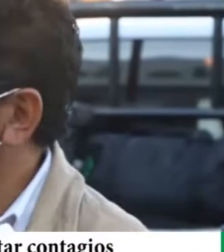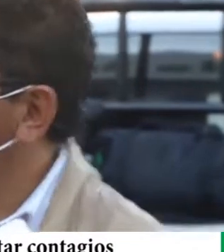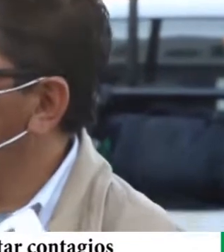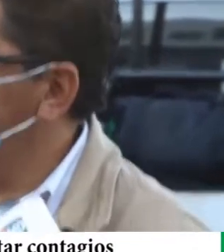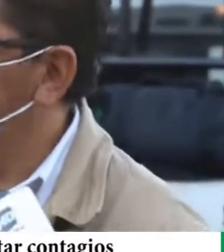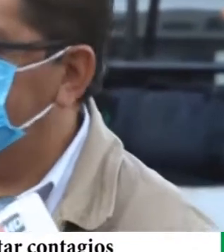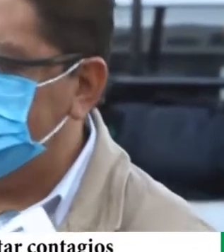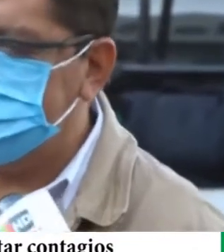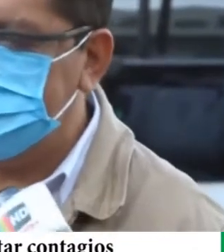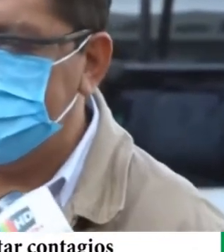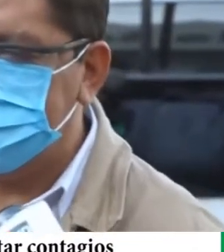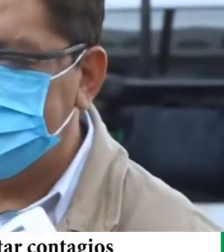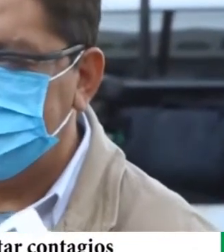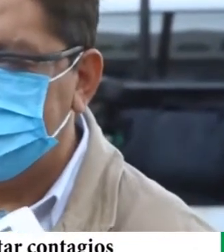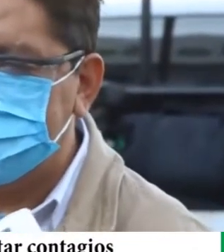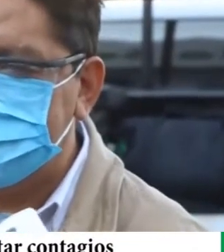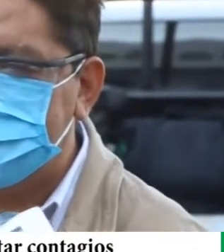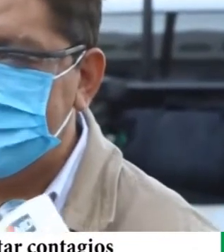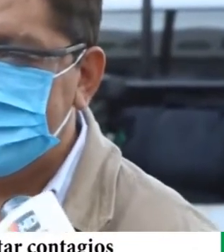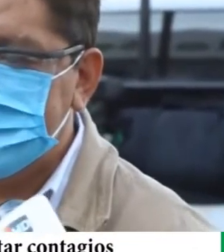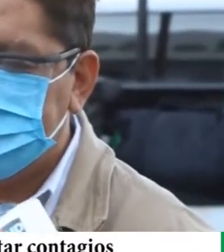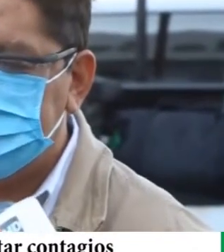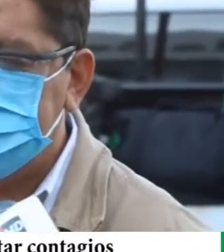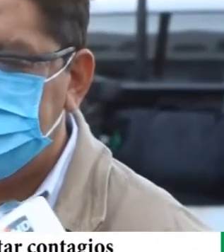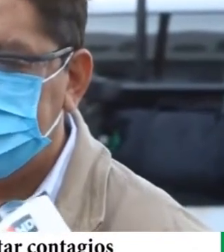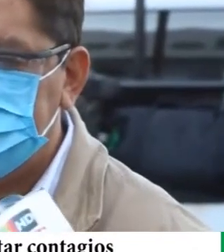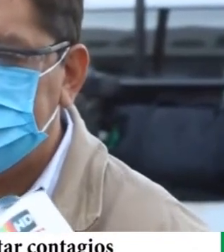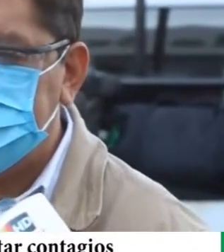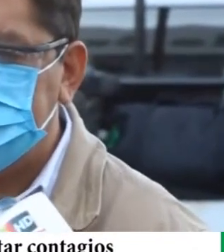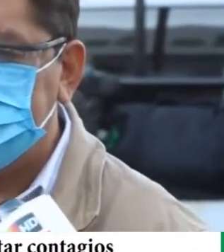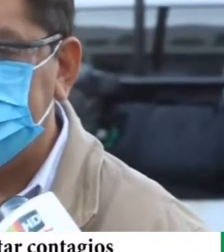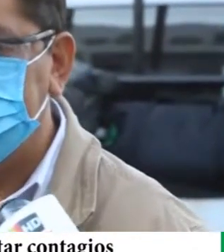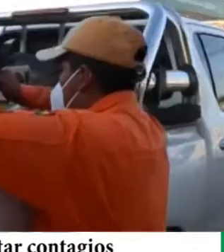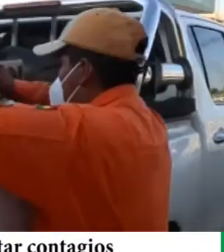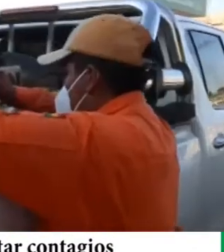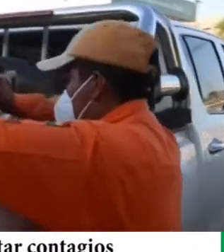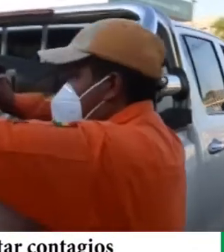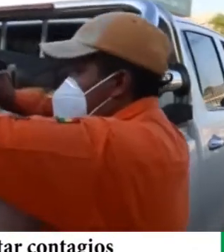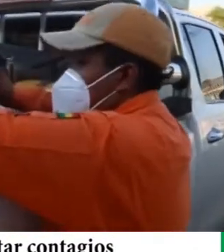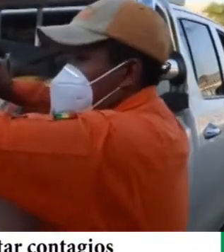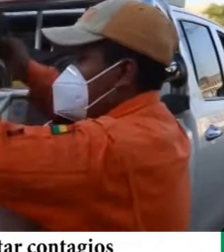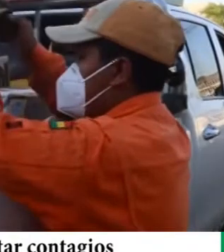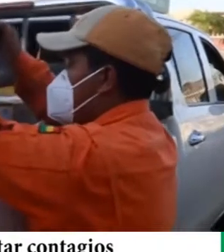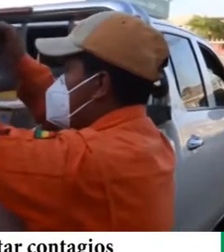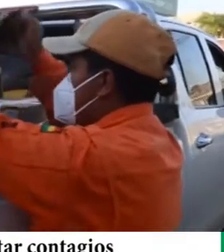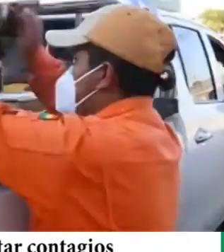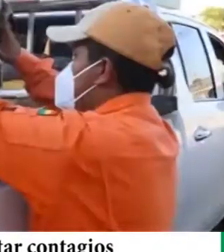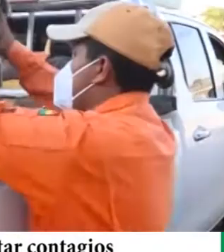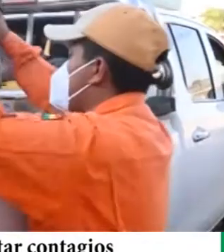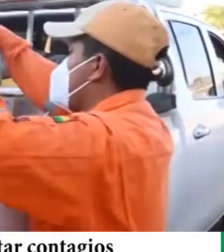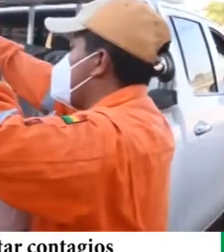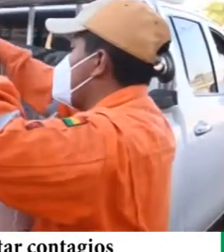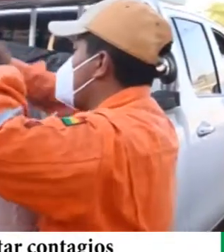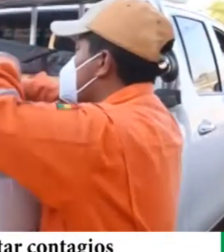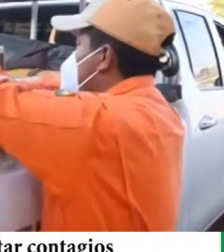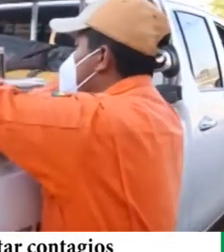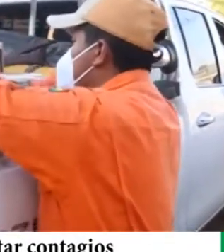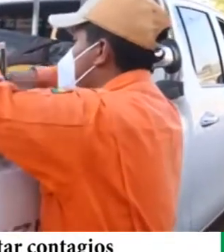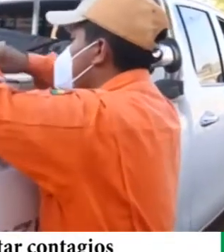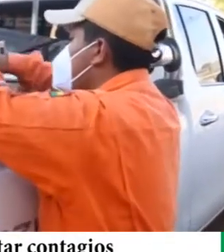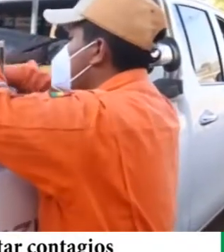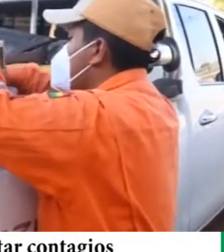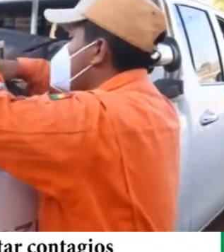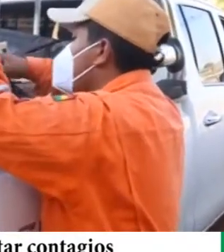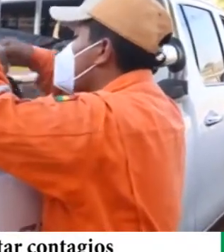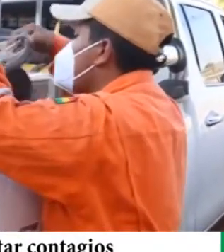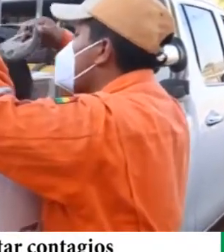expandir el tema de la pandemia en nuestra provincia entonces es importante que nuestro gobernador Rubén Costa Aguilera pueda mandar estas